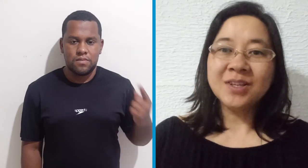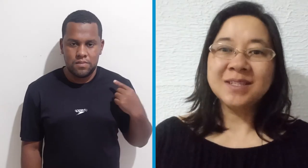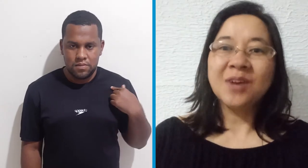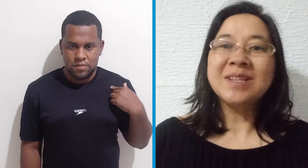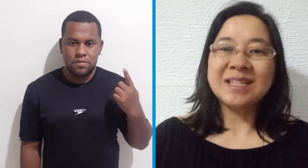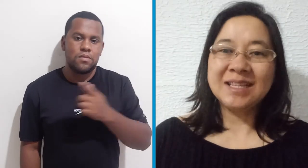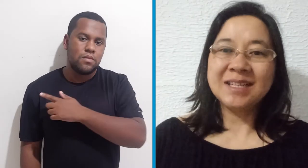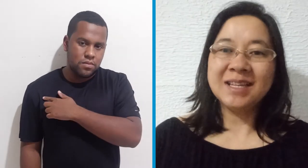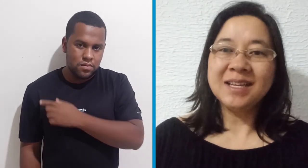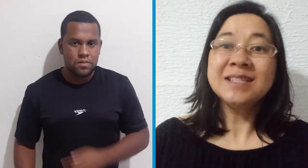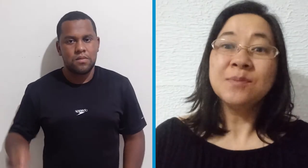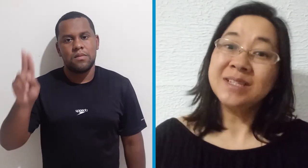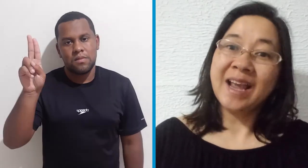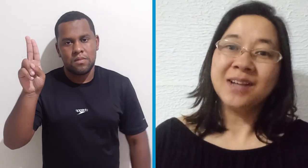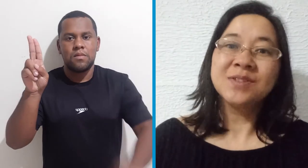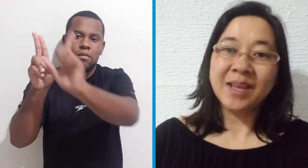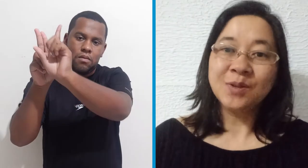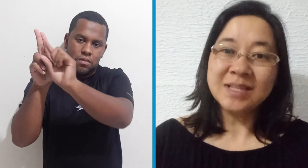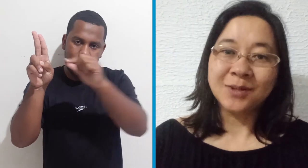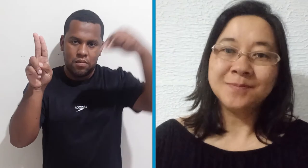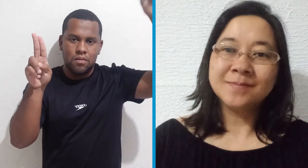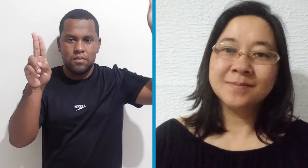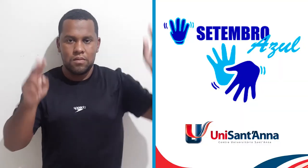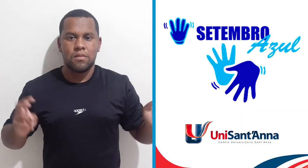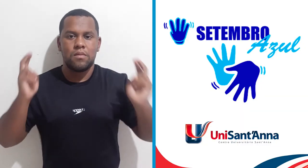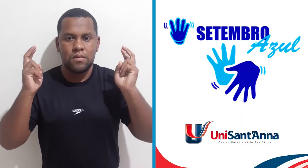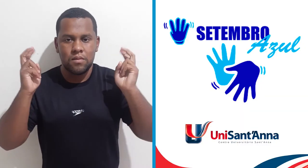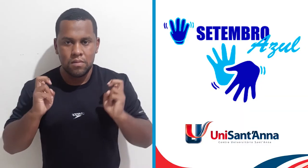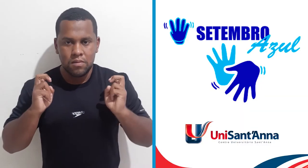Nós, da Unisantana, estamos ligados na inclusão.